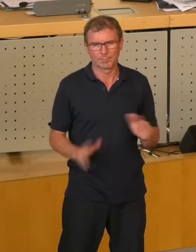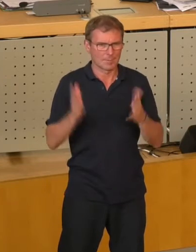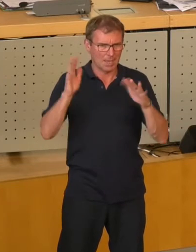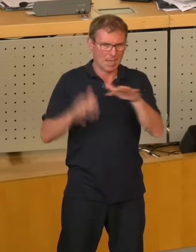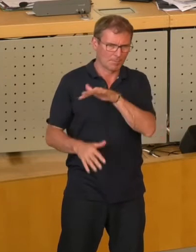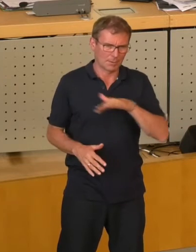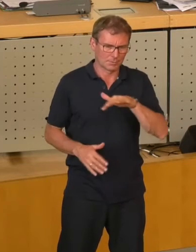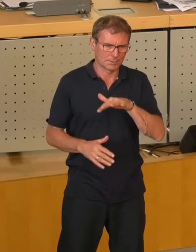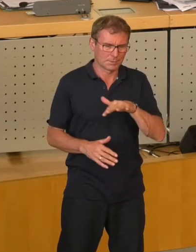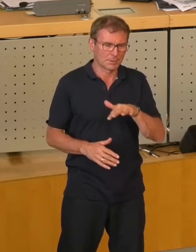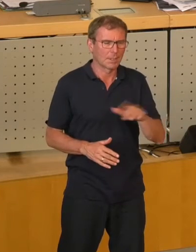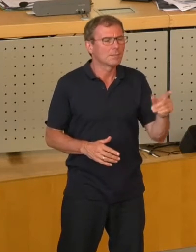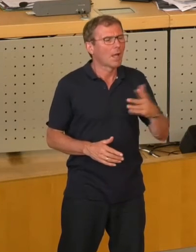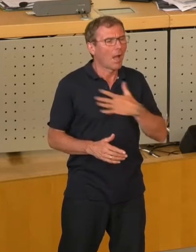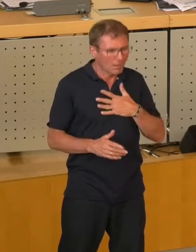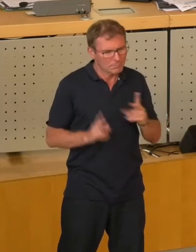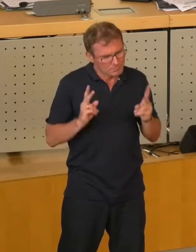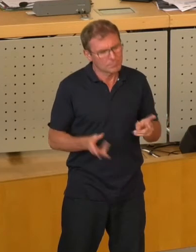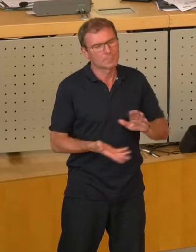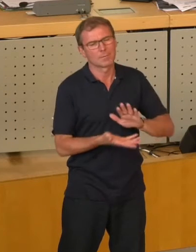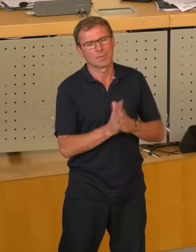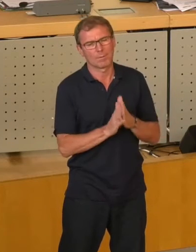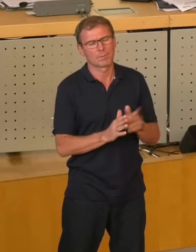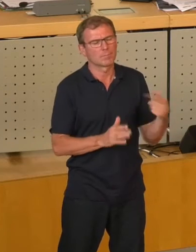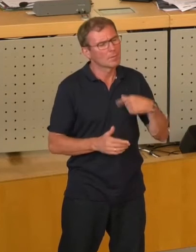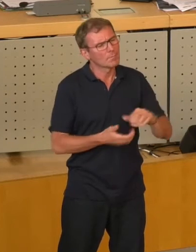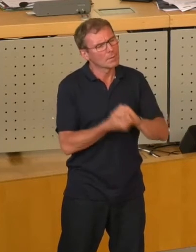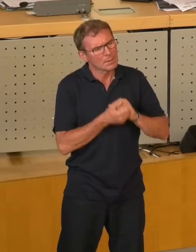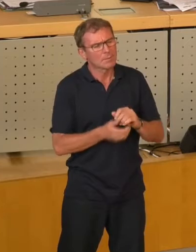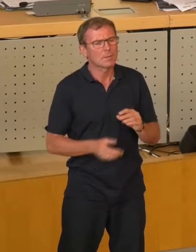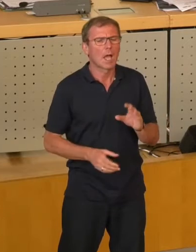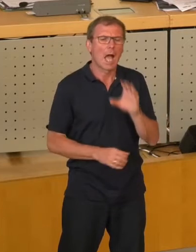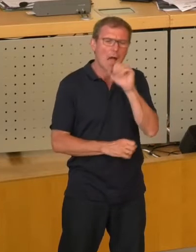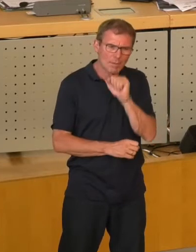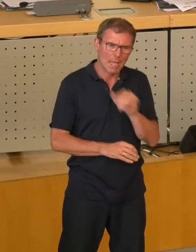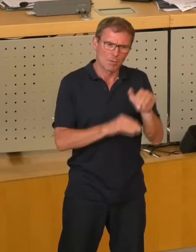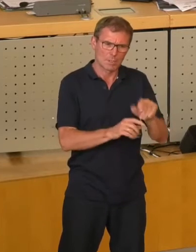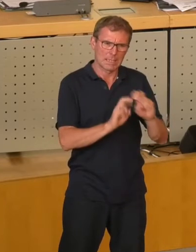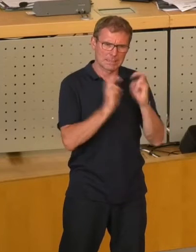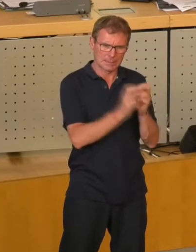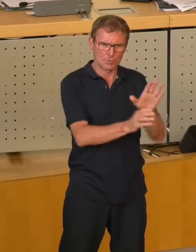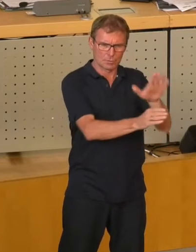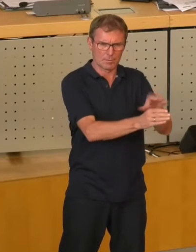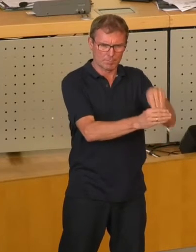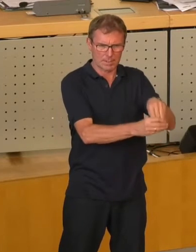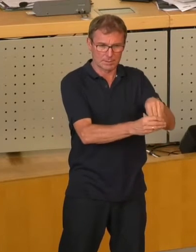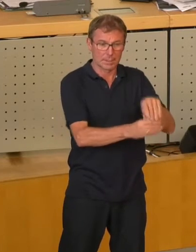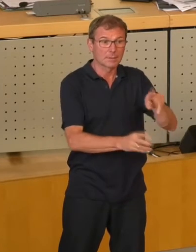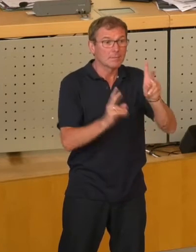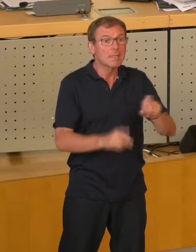eindeutig darum gebeten worden, die Vertraulichkeit zu bewahren. Es geht hier um wirklich